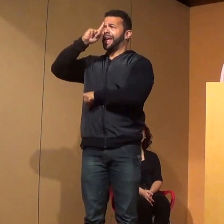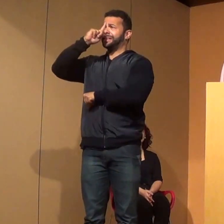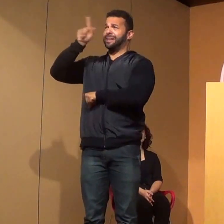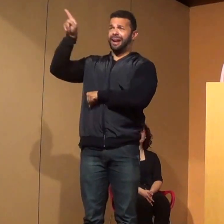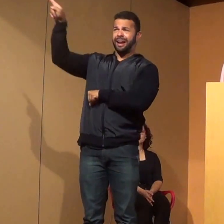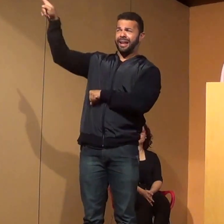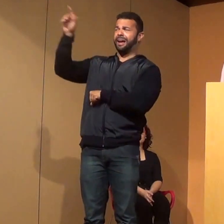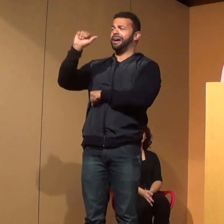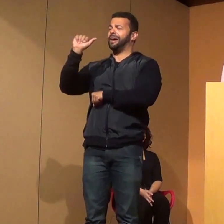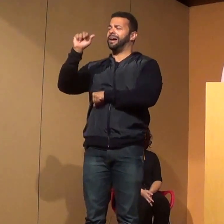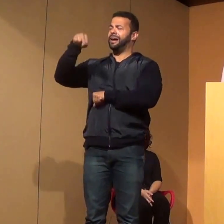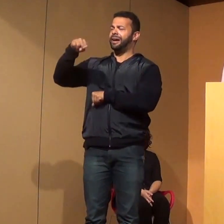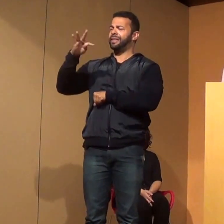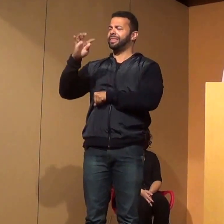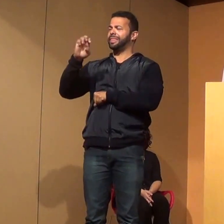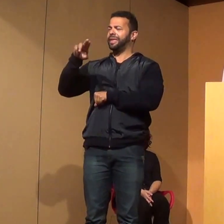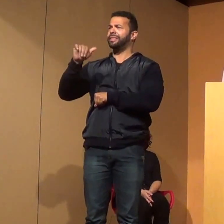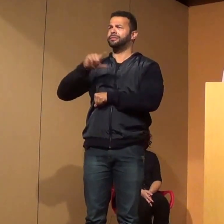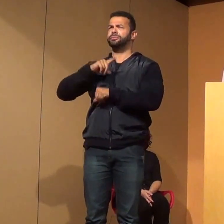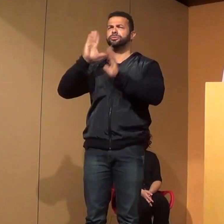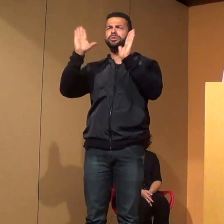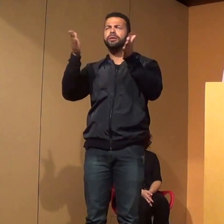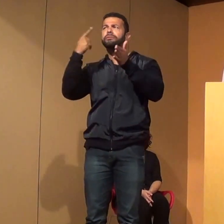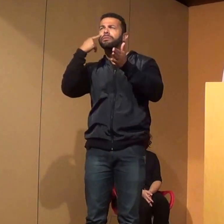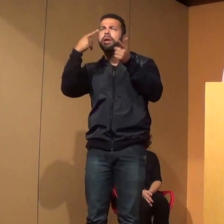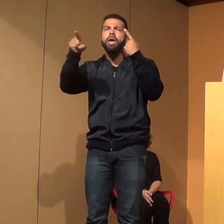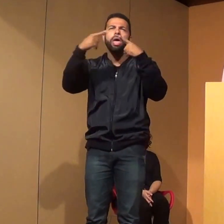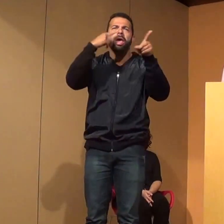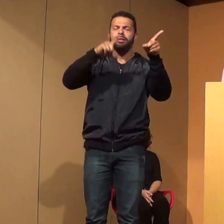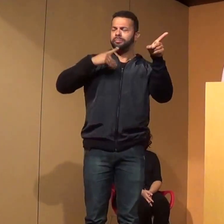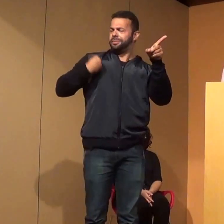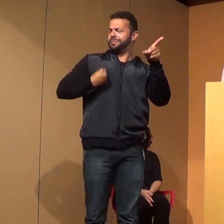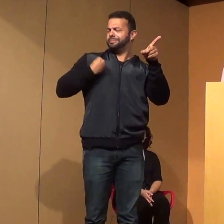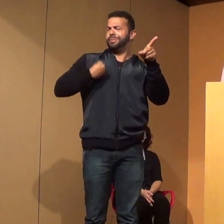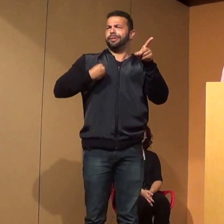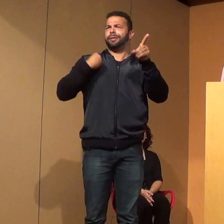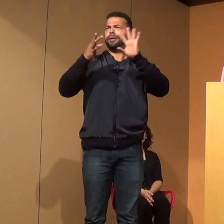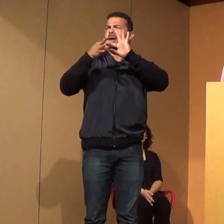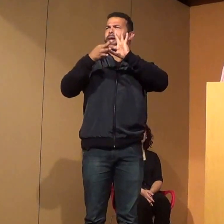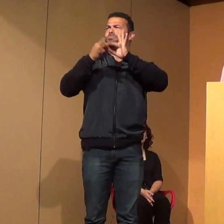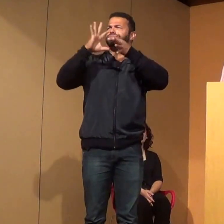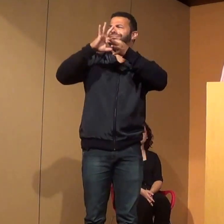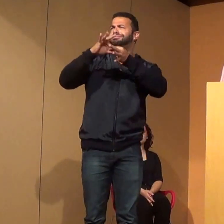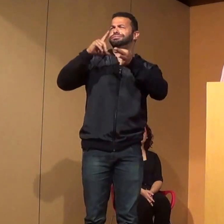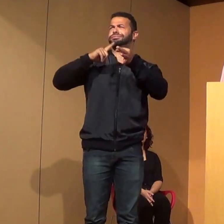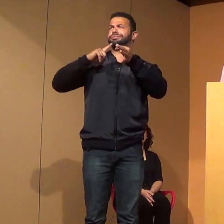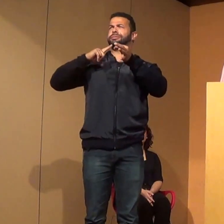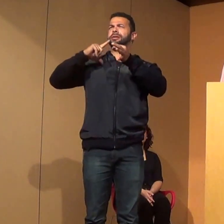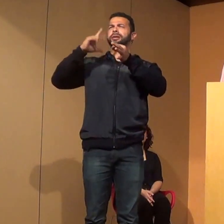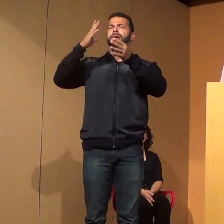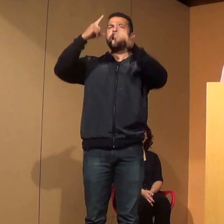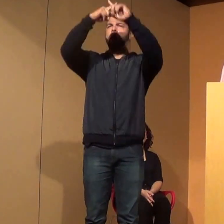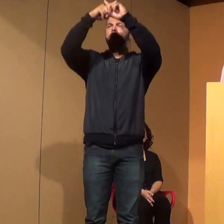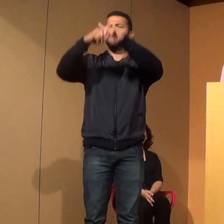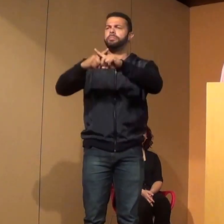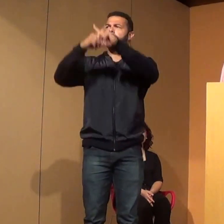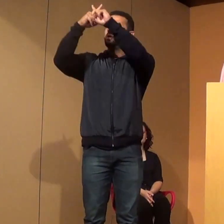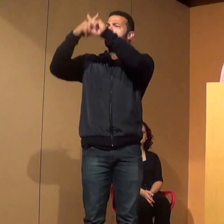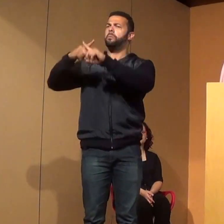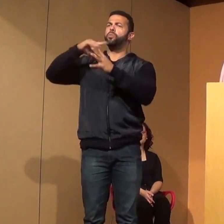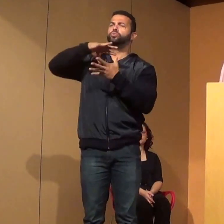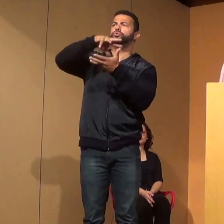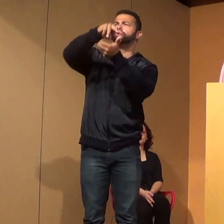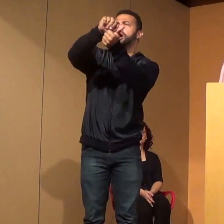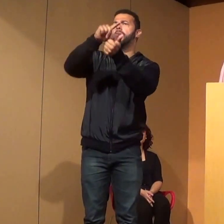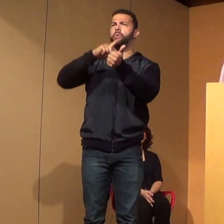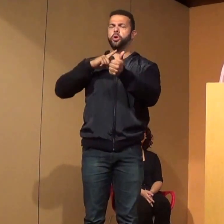participei de outras também, anteriores, em Sydney, em campeonatos mundiais, como atleta de natação.